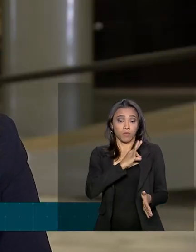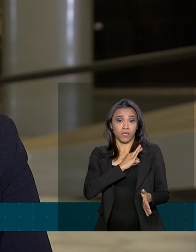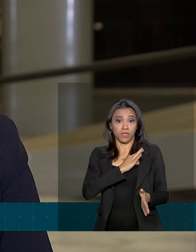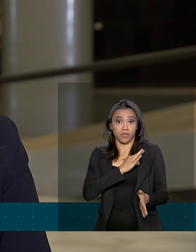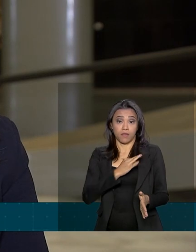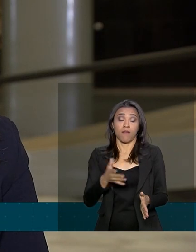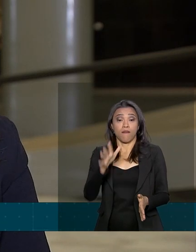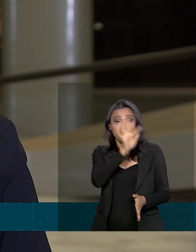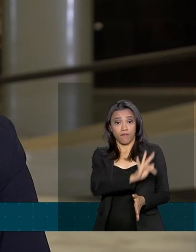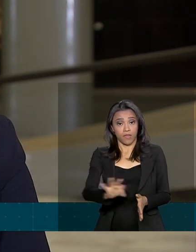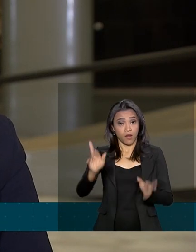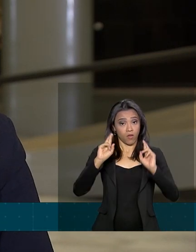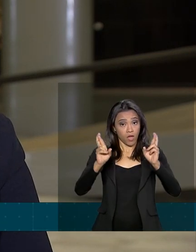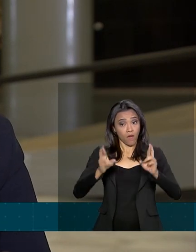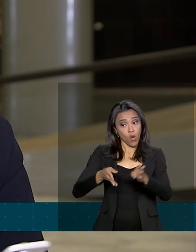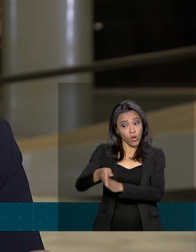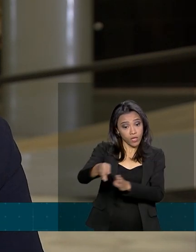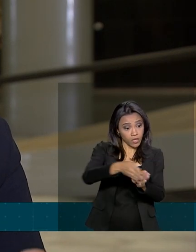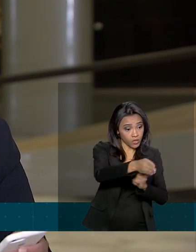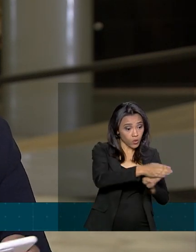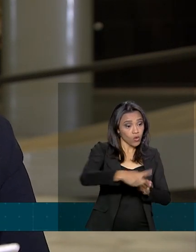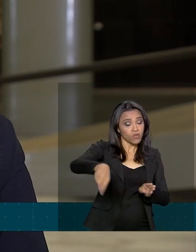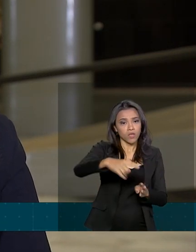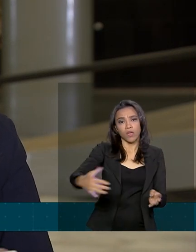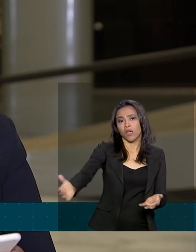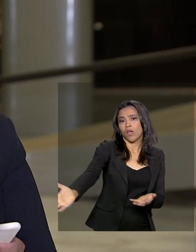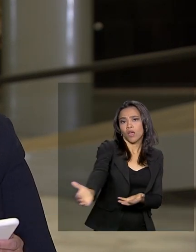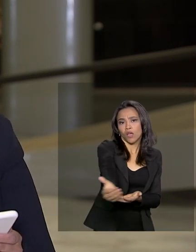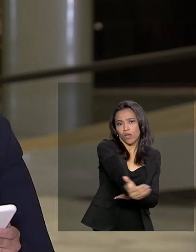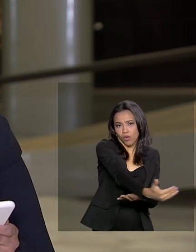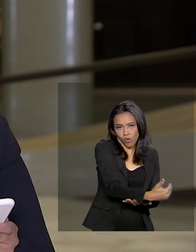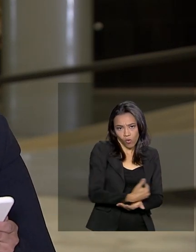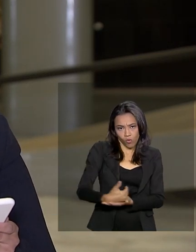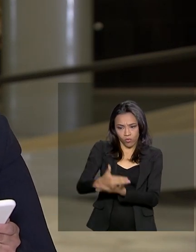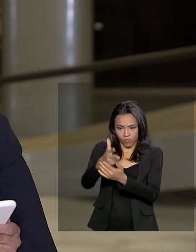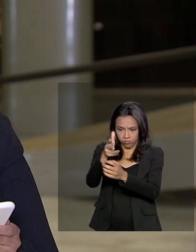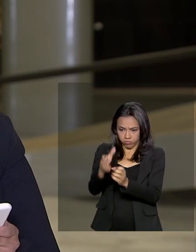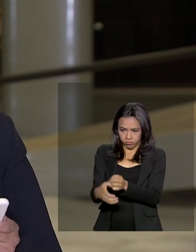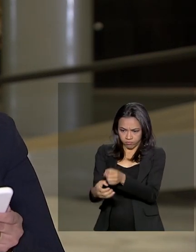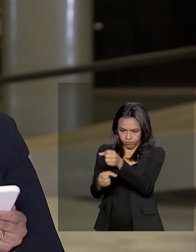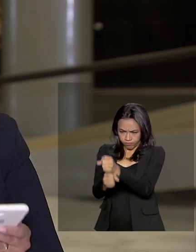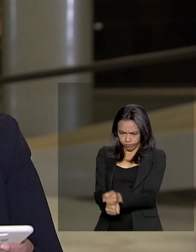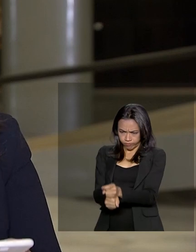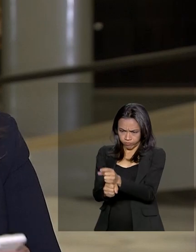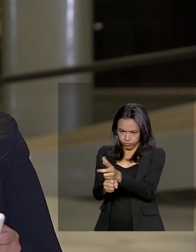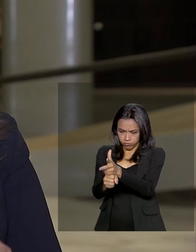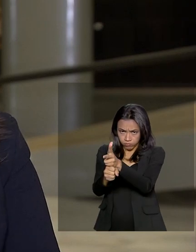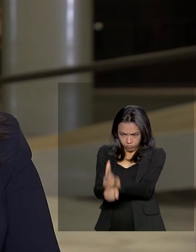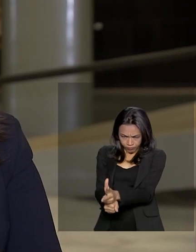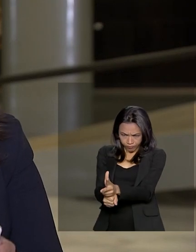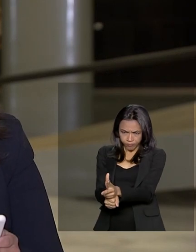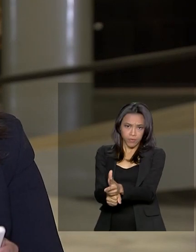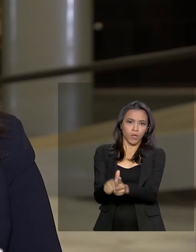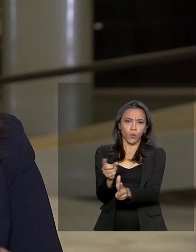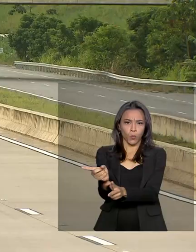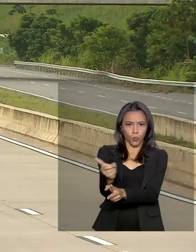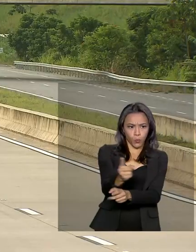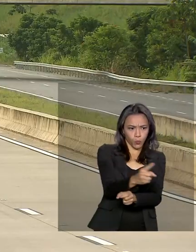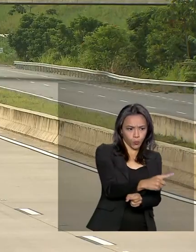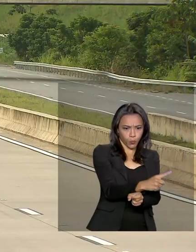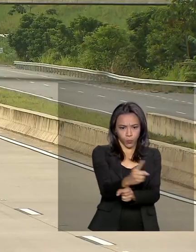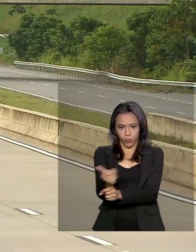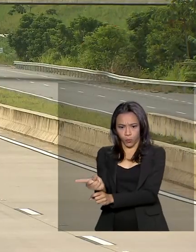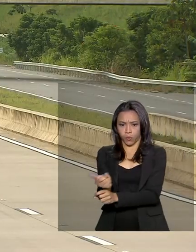orientou aos policiais e servidores que recolham e não usem os equipamentos que medem a velocidade nas estradas do país.